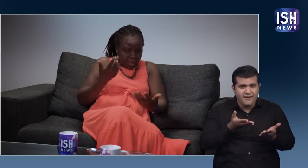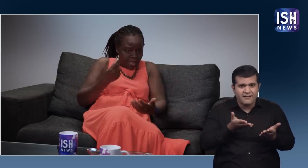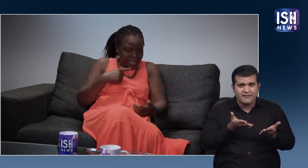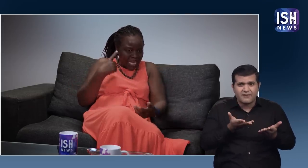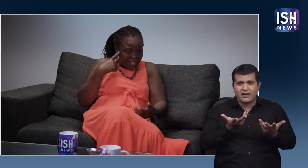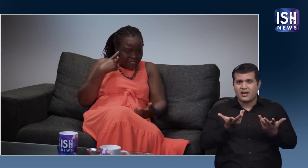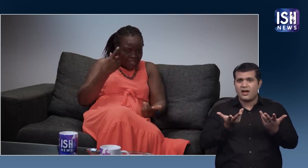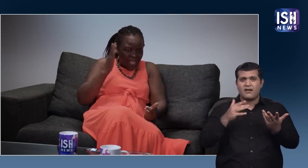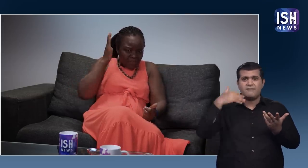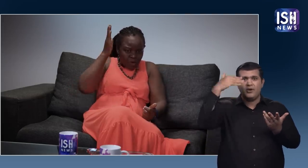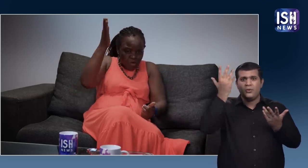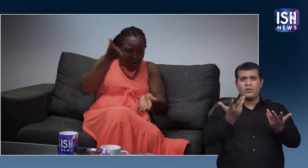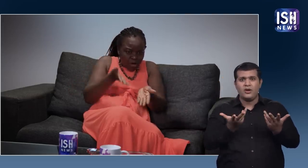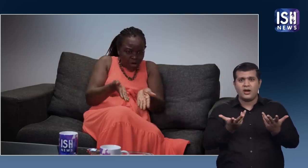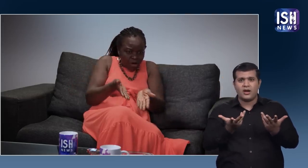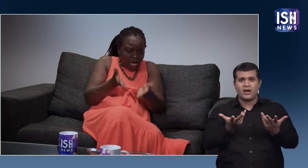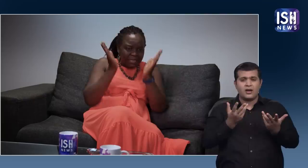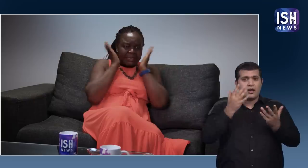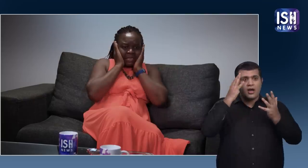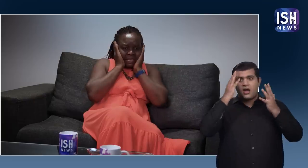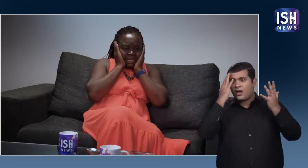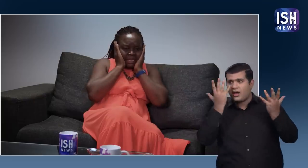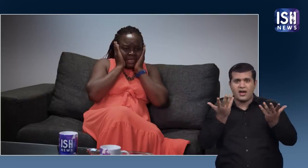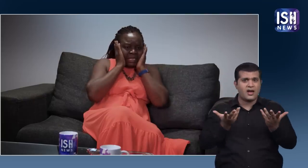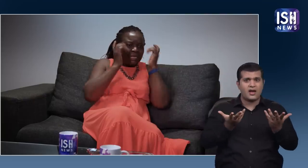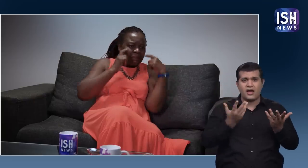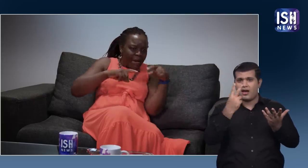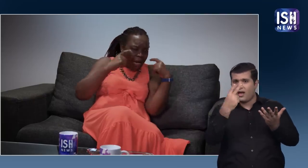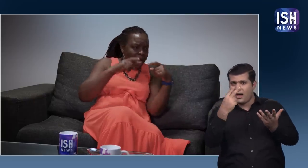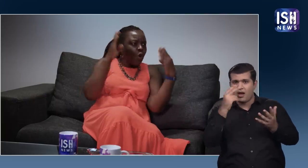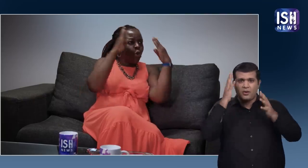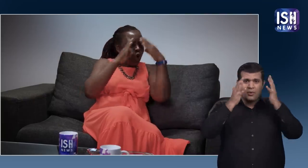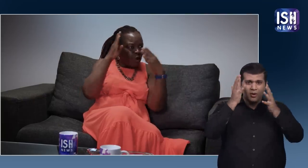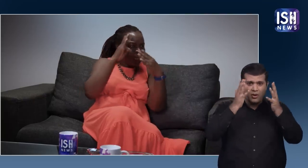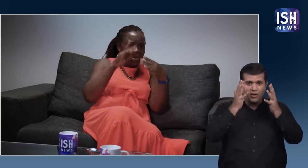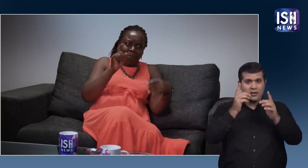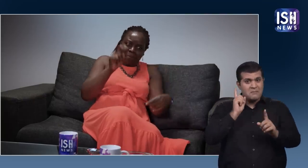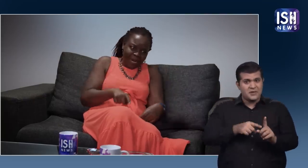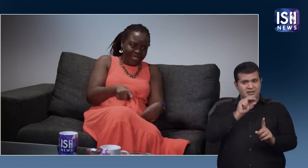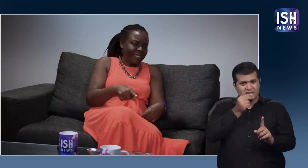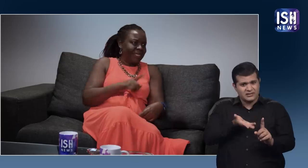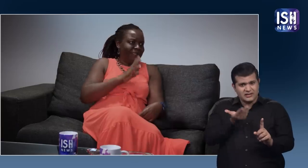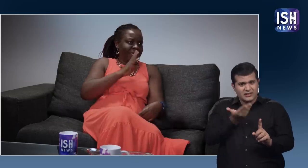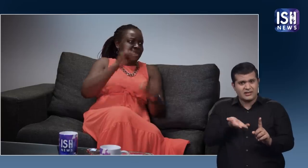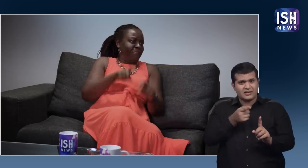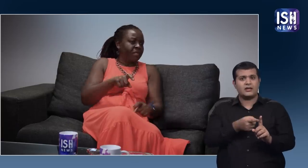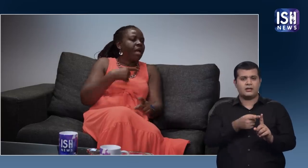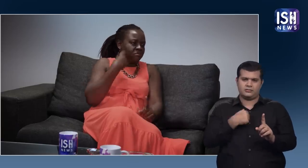कि बच्चा सुन नहीं सकता उसके भविश्य की चिंता करते है माता पिता तनावग्रस्त होते है वे रोते है चिंता करते है और बच्चों को बोलने के लिए कहते है मैं